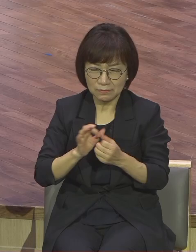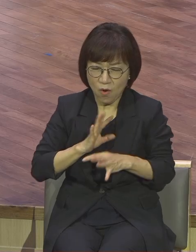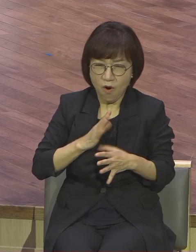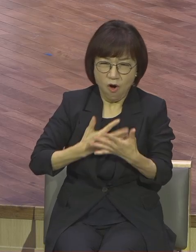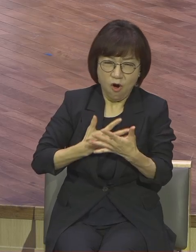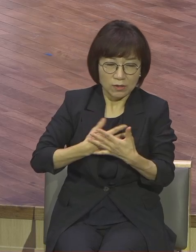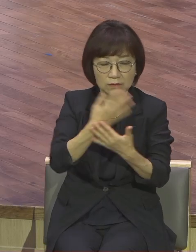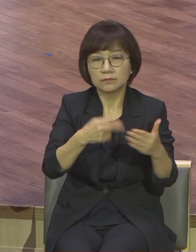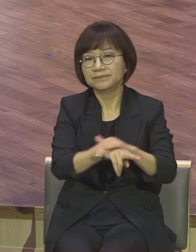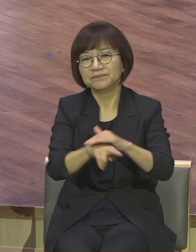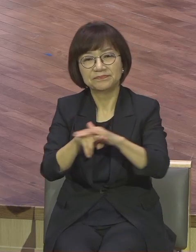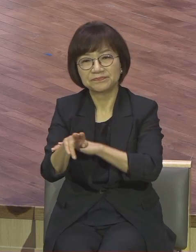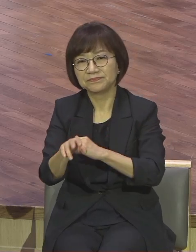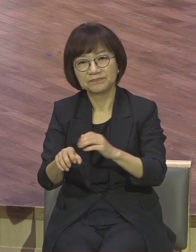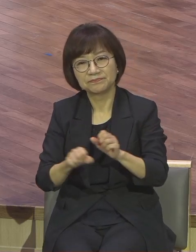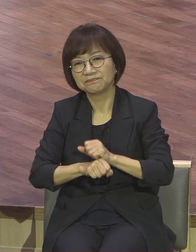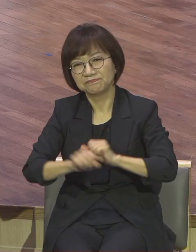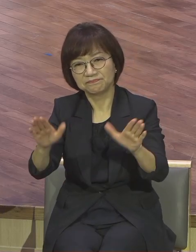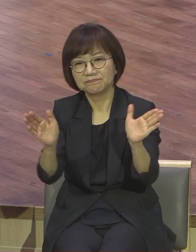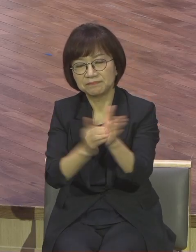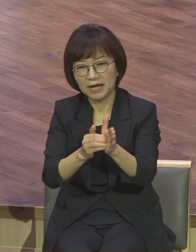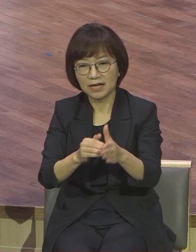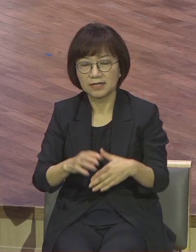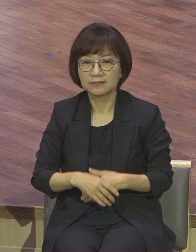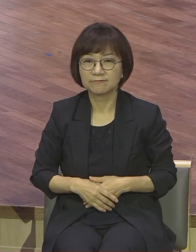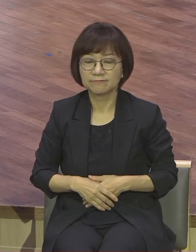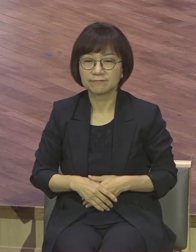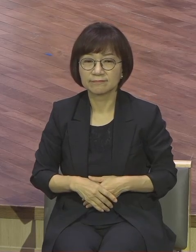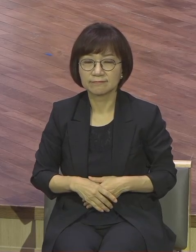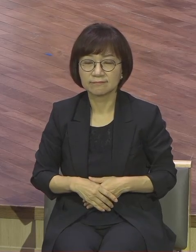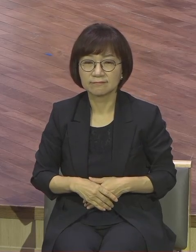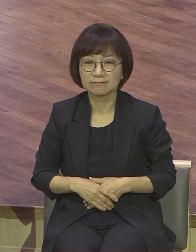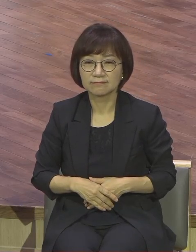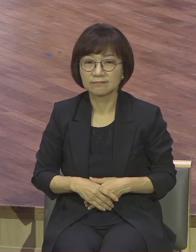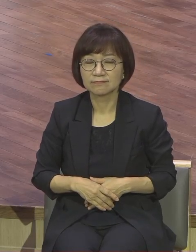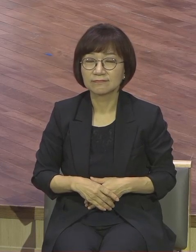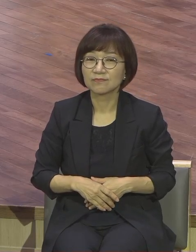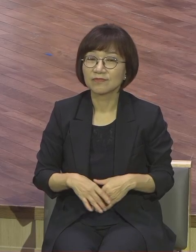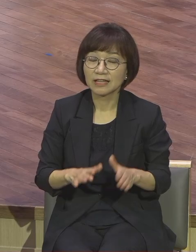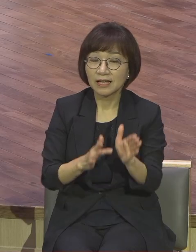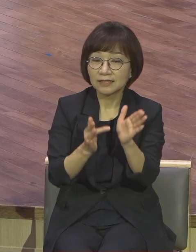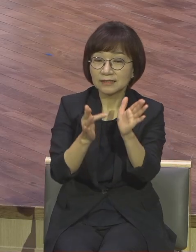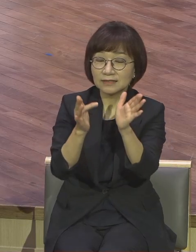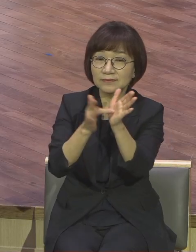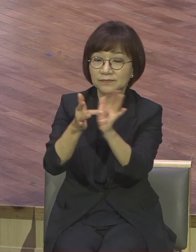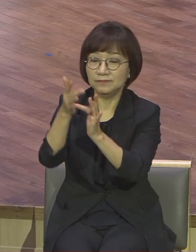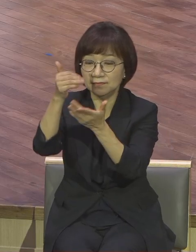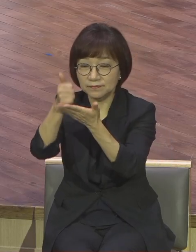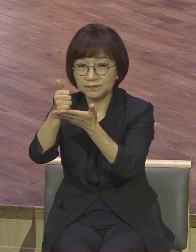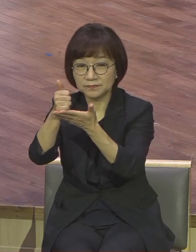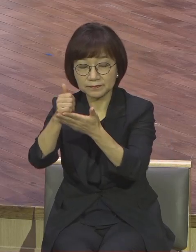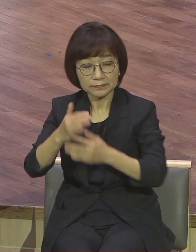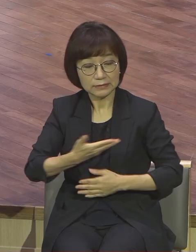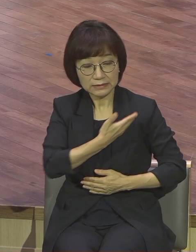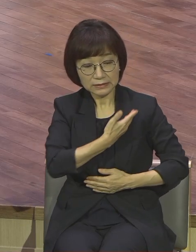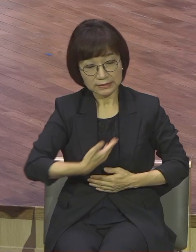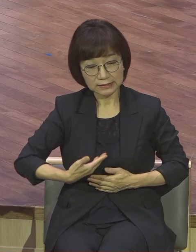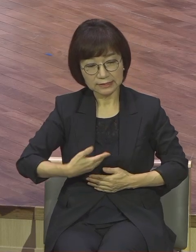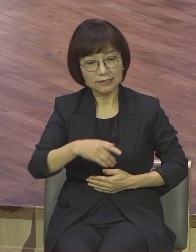그렇게 되고 말았어요 육체를 따라가고 말았어요 예수님께서는 사실 제자들에게 기도에 대한 강조를 굉장히 많이 하셨어요